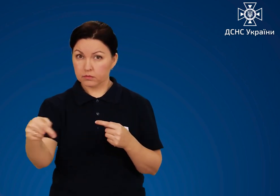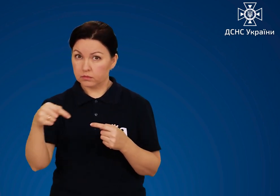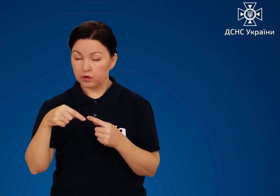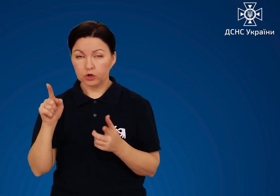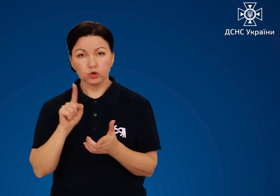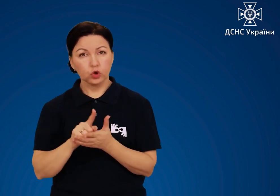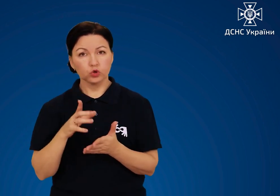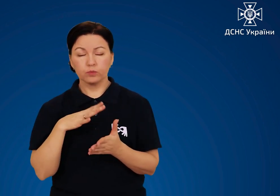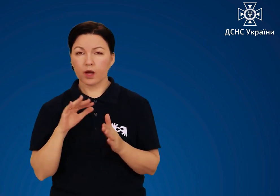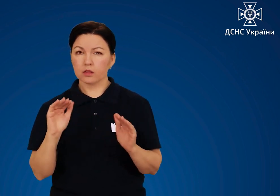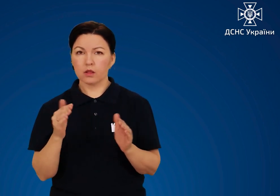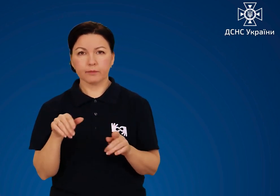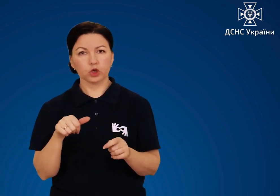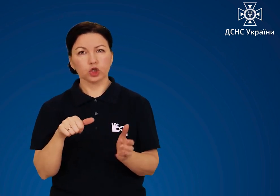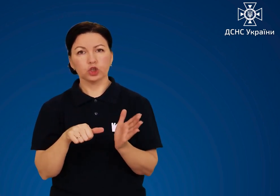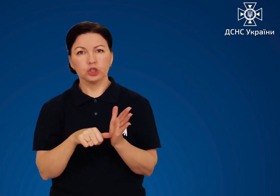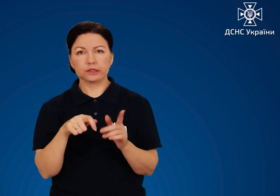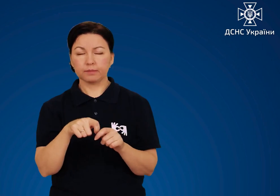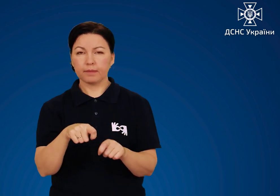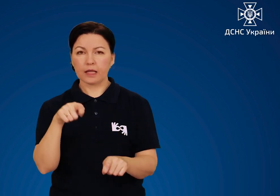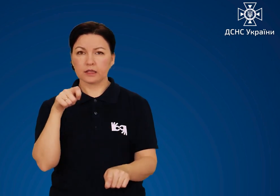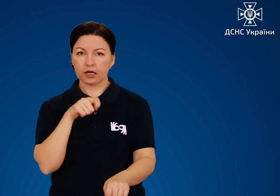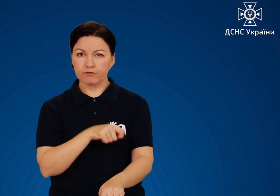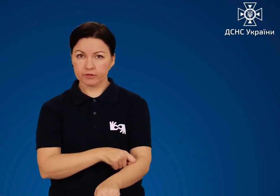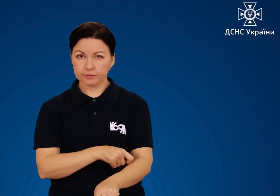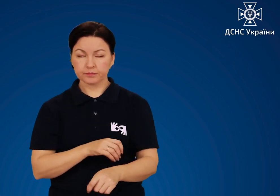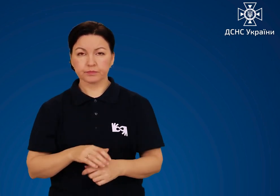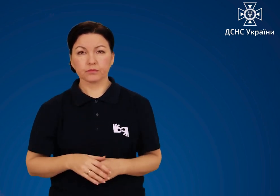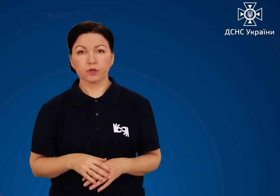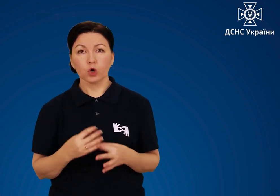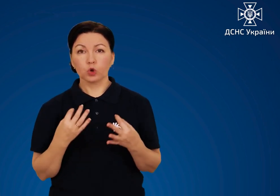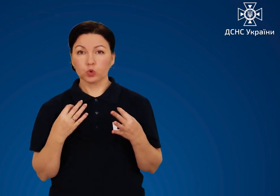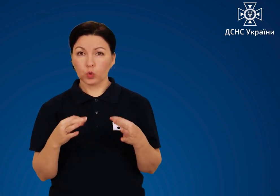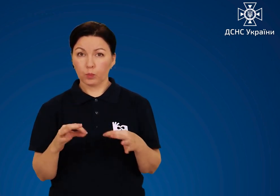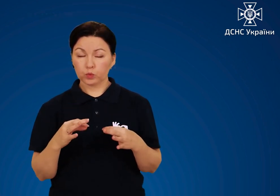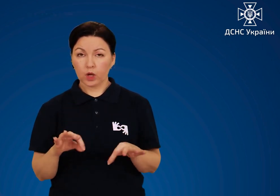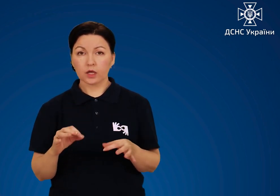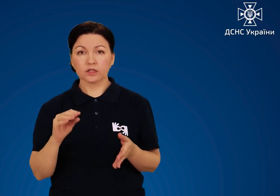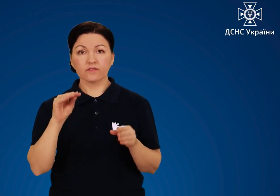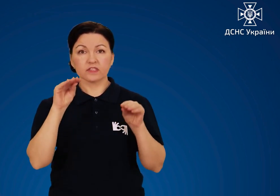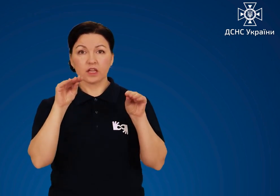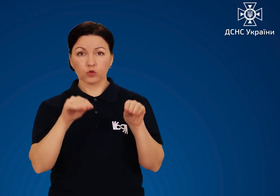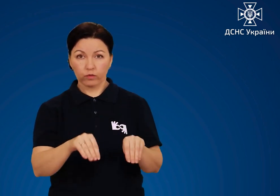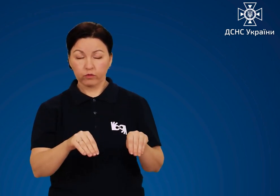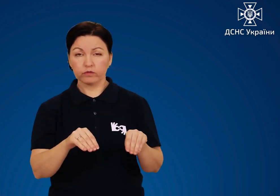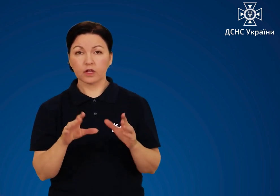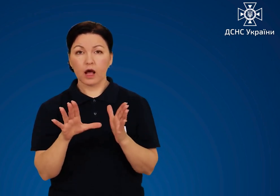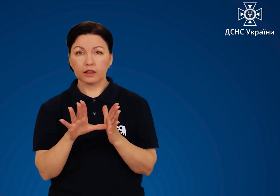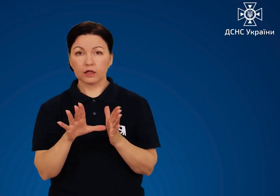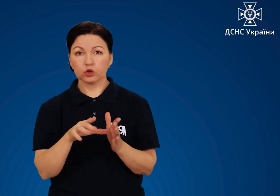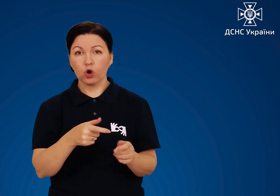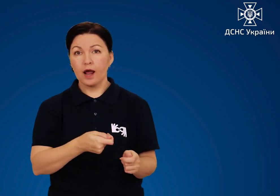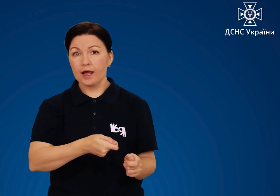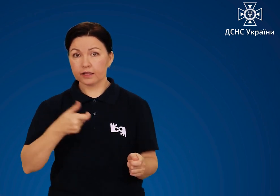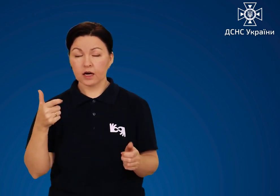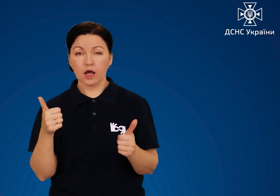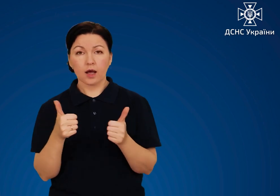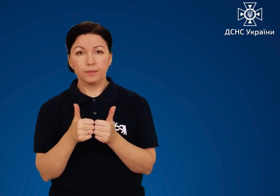автомобілів тощо не менше шести метрів. Допускається встановлювати